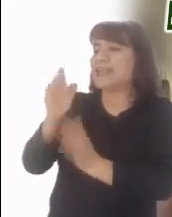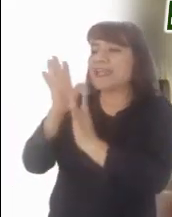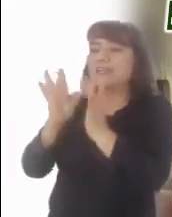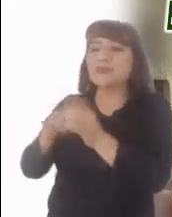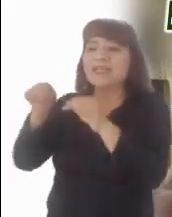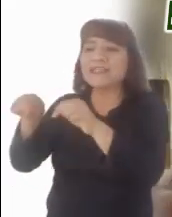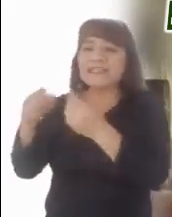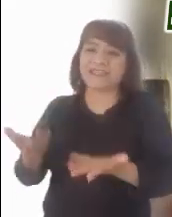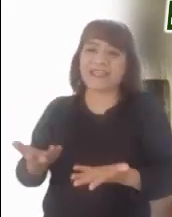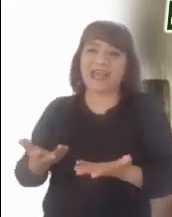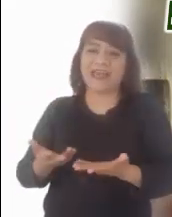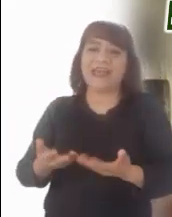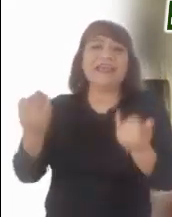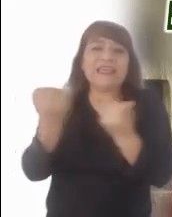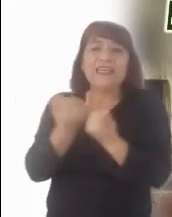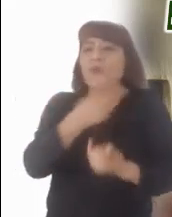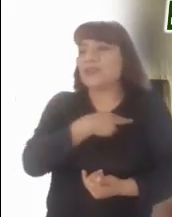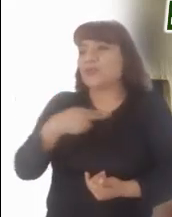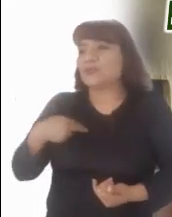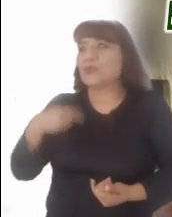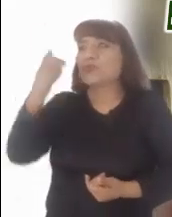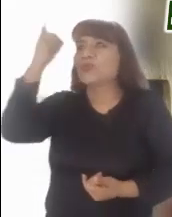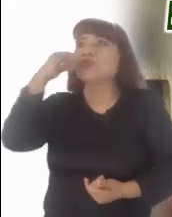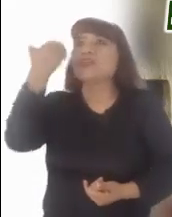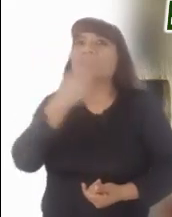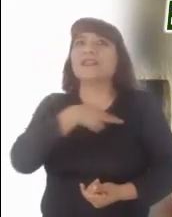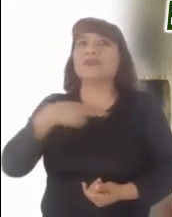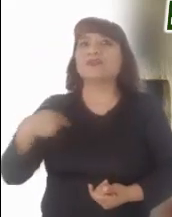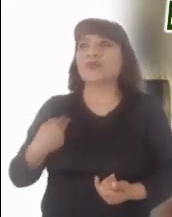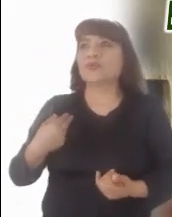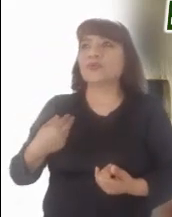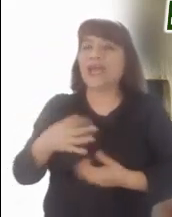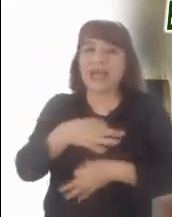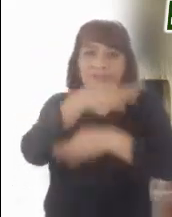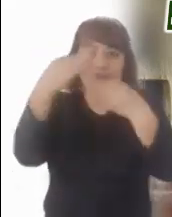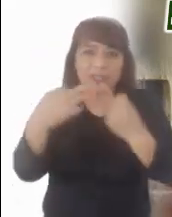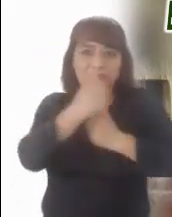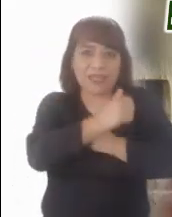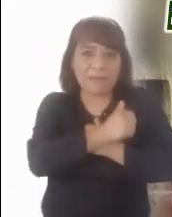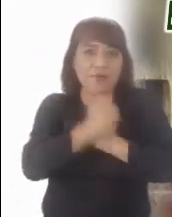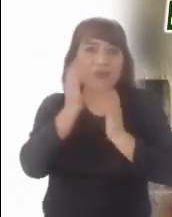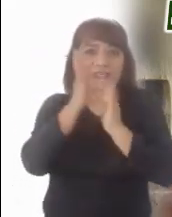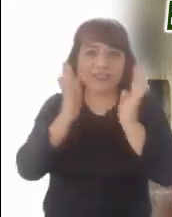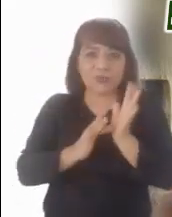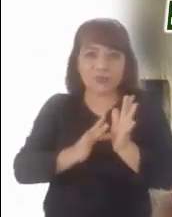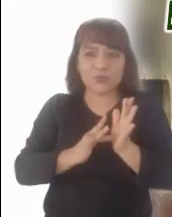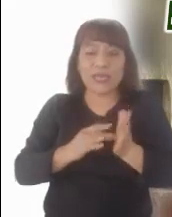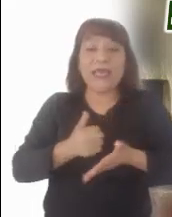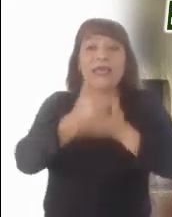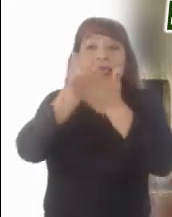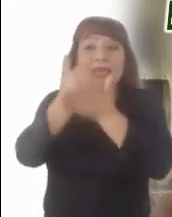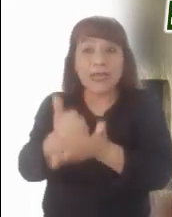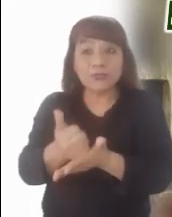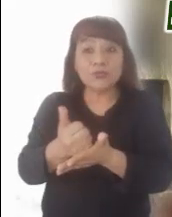También nosotros, igual que Magdalena, estamos llamados a experimentar el gran amor de Jesús que es capaz de